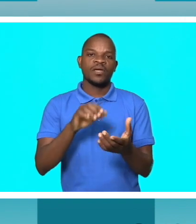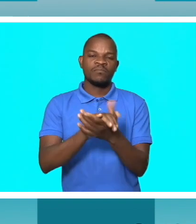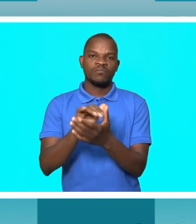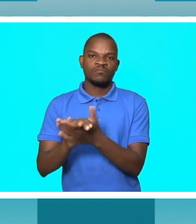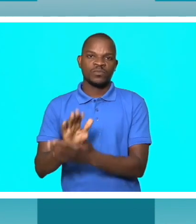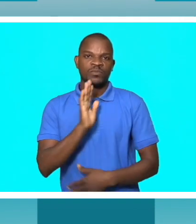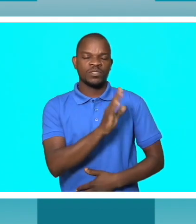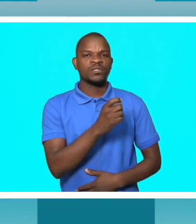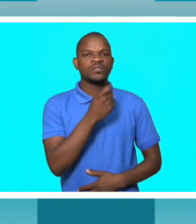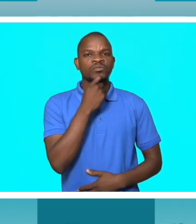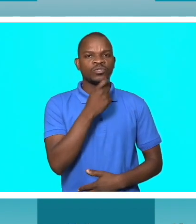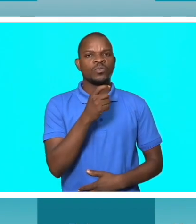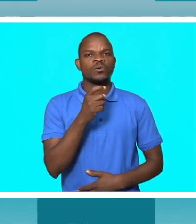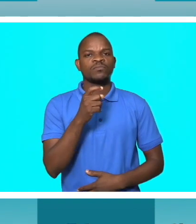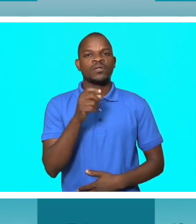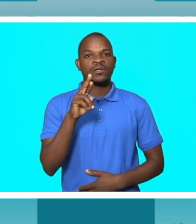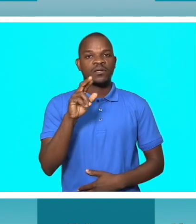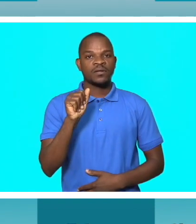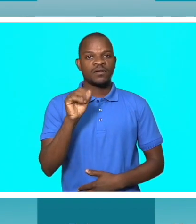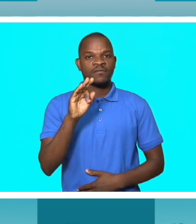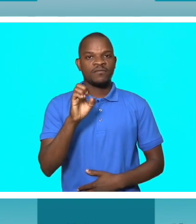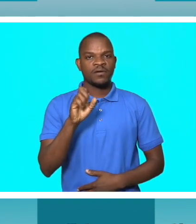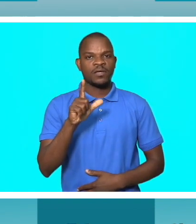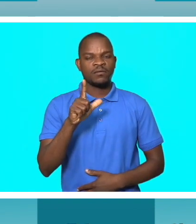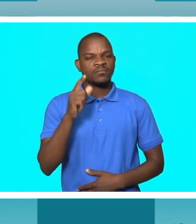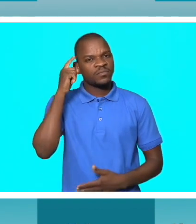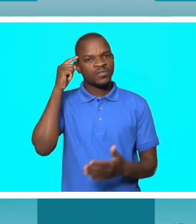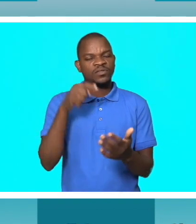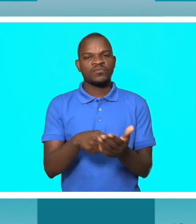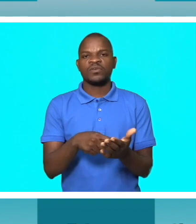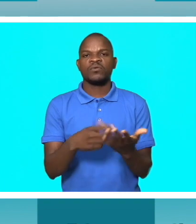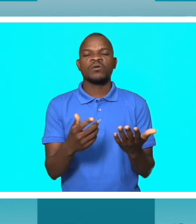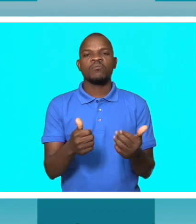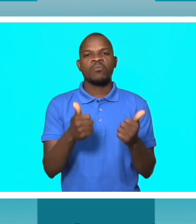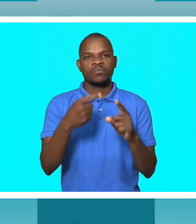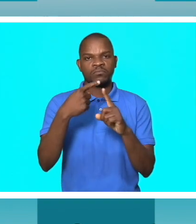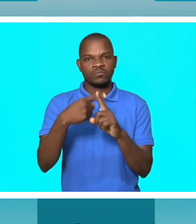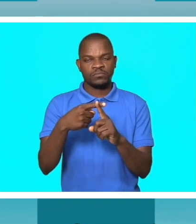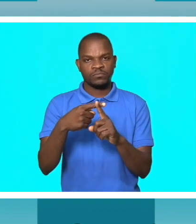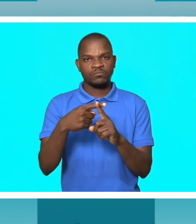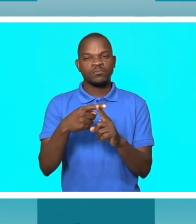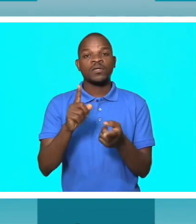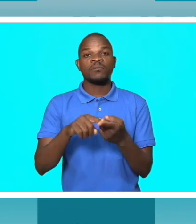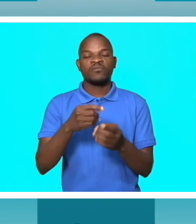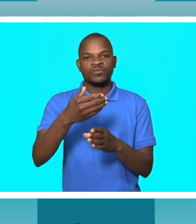escola de vida. Foi uma experiência enorme que ele pôde partilhar comigo e muitas das vezes, sem que ele se apercebesse,